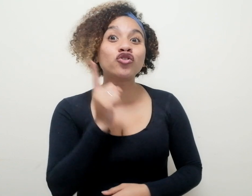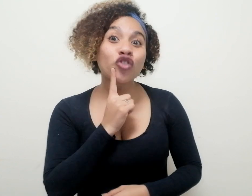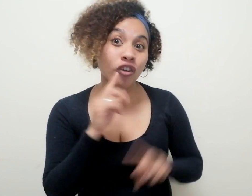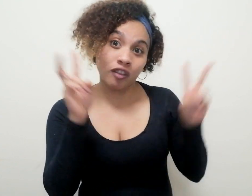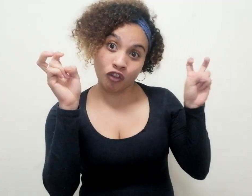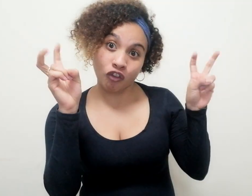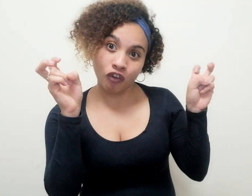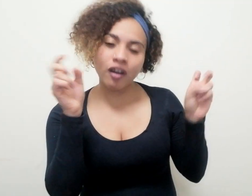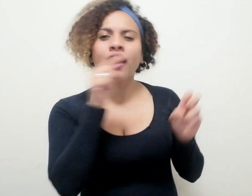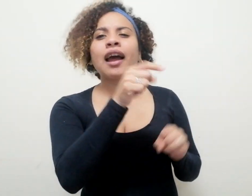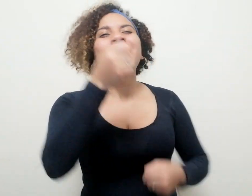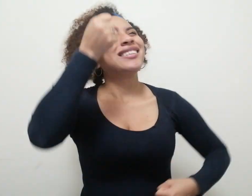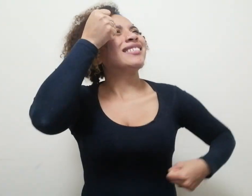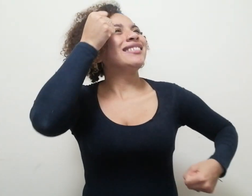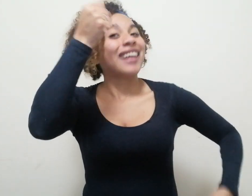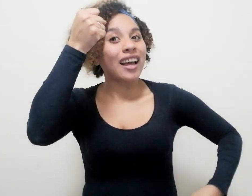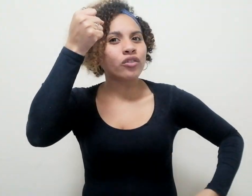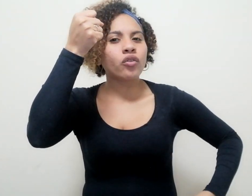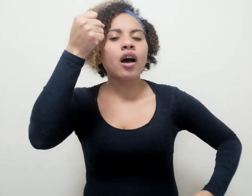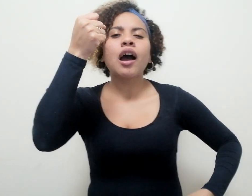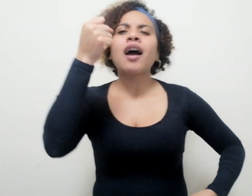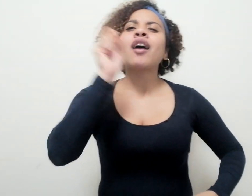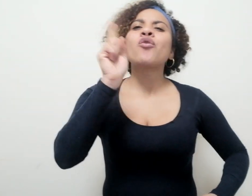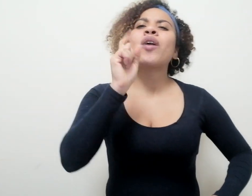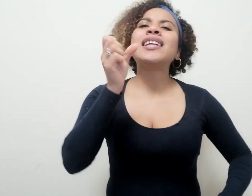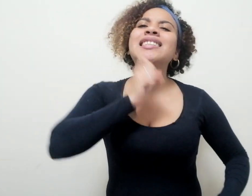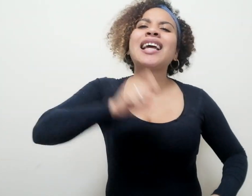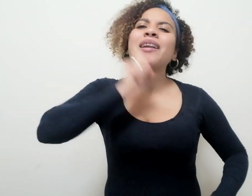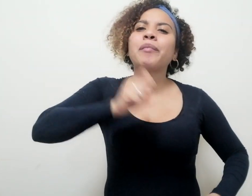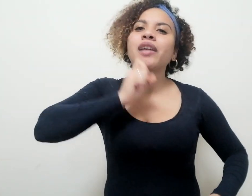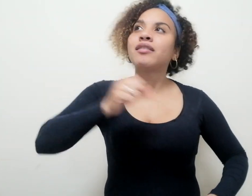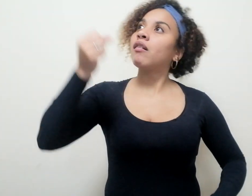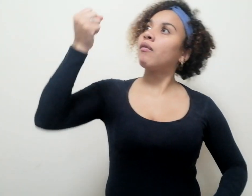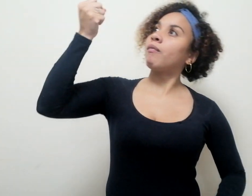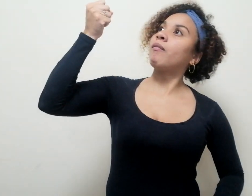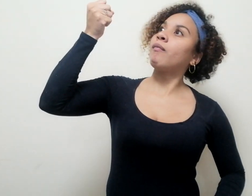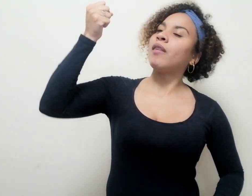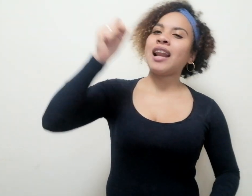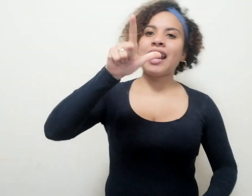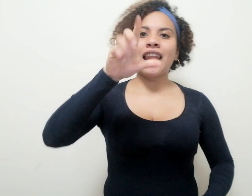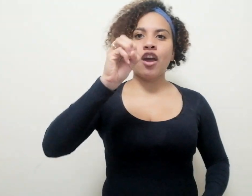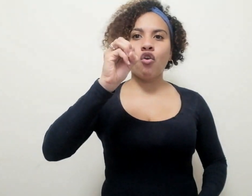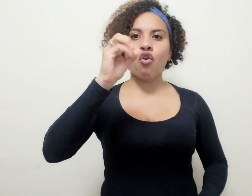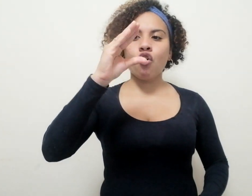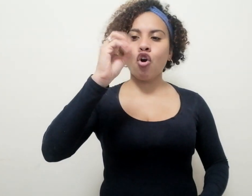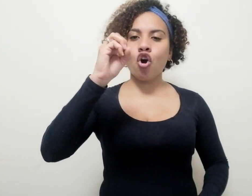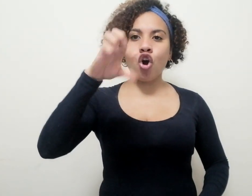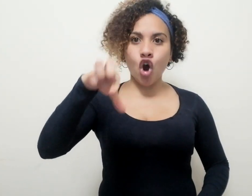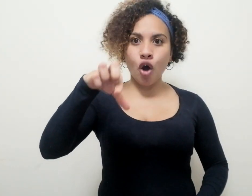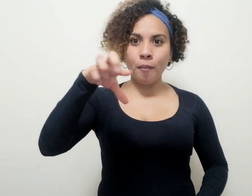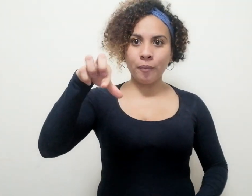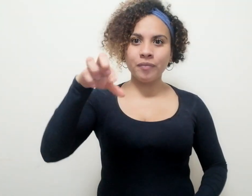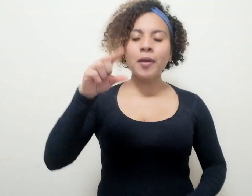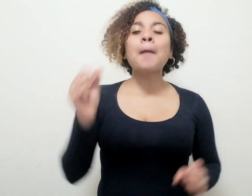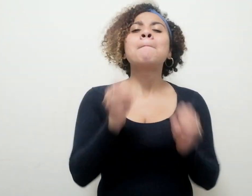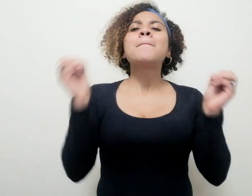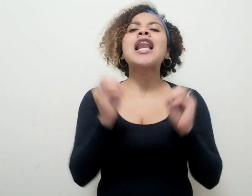la estatua con color de cerveza que adorna la tumba de Leocop, el milagroso empresario